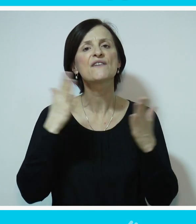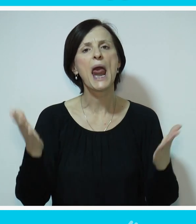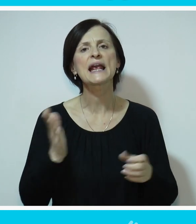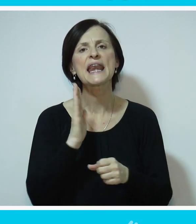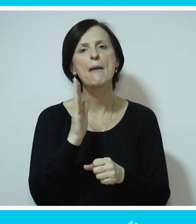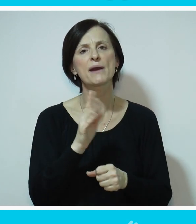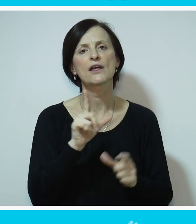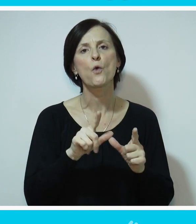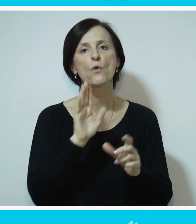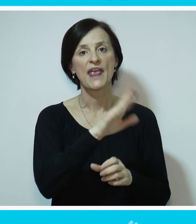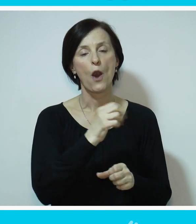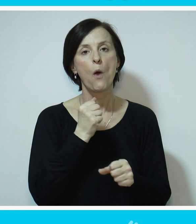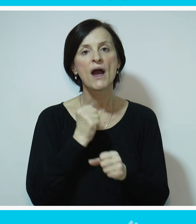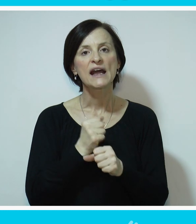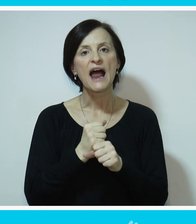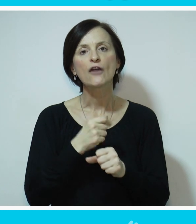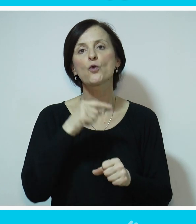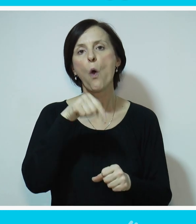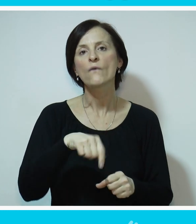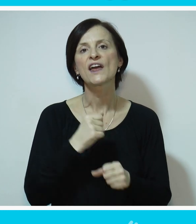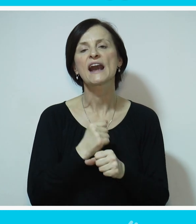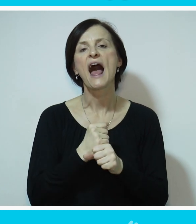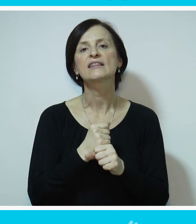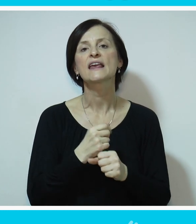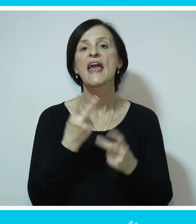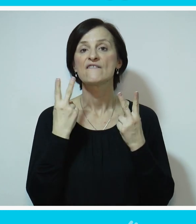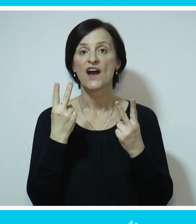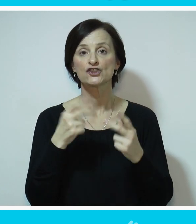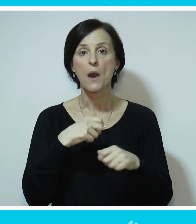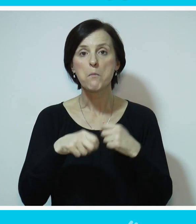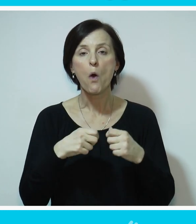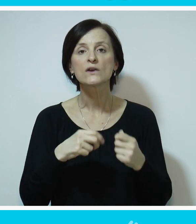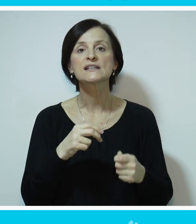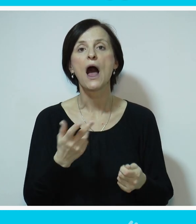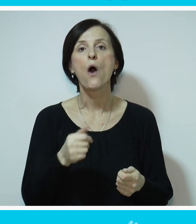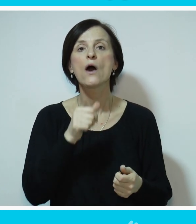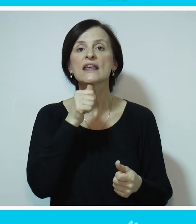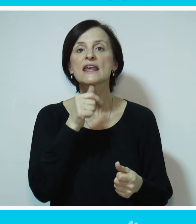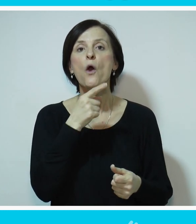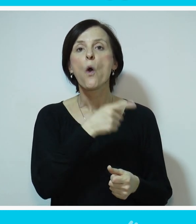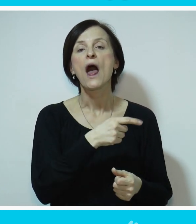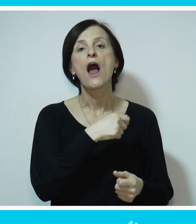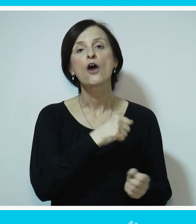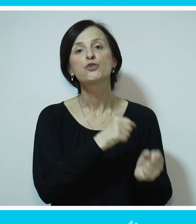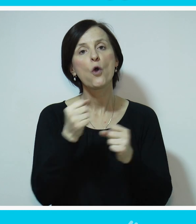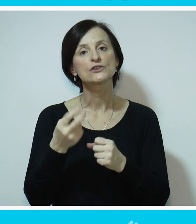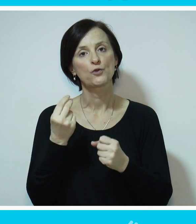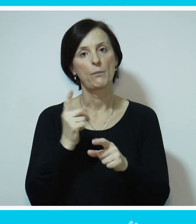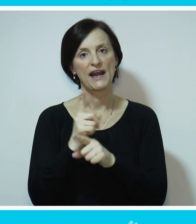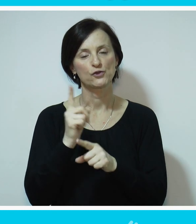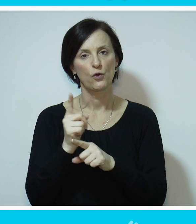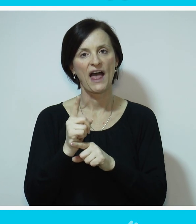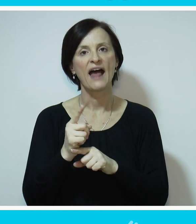napredak u njenom radu i ovde radi kod nas izuzetno značajan posao koji donosi prilično dobri rezultate.